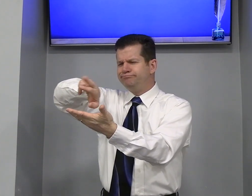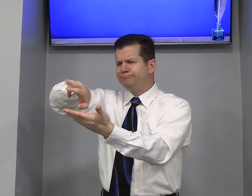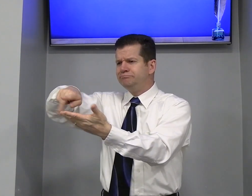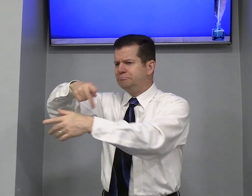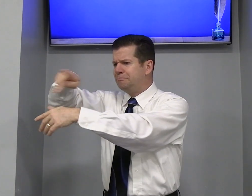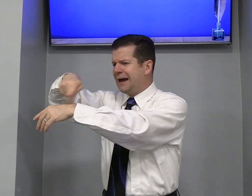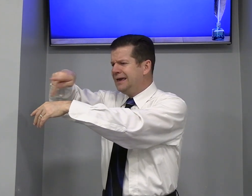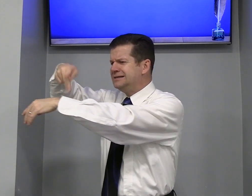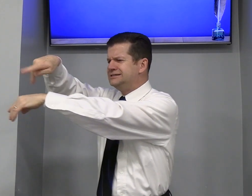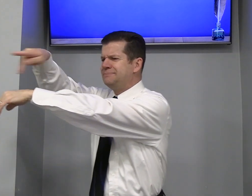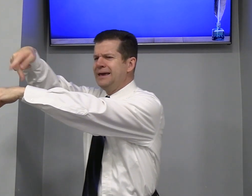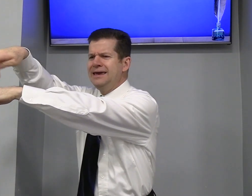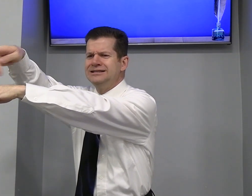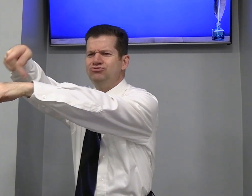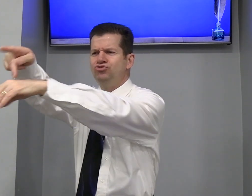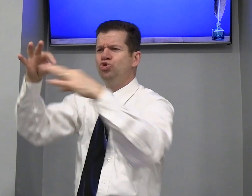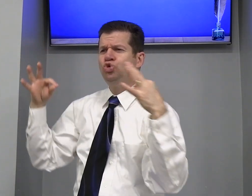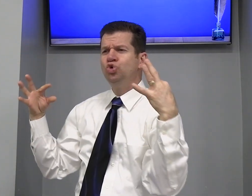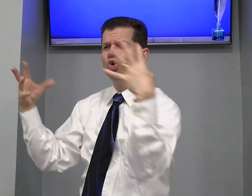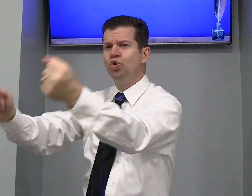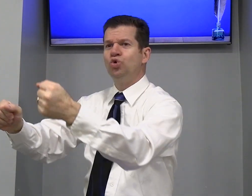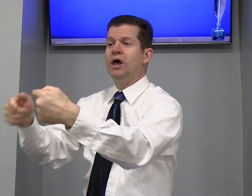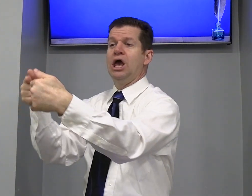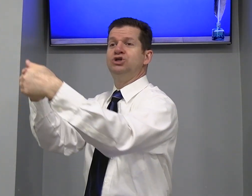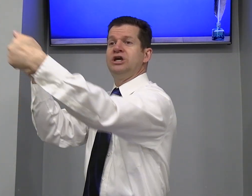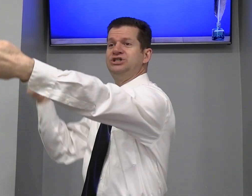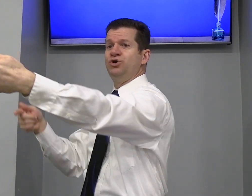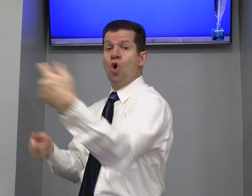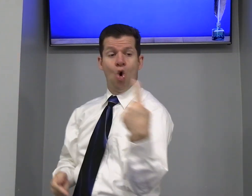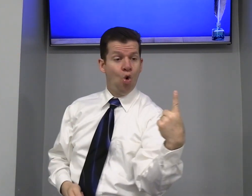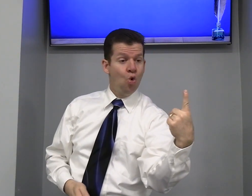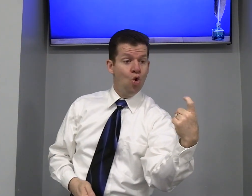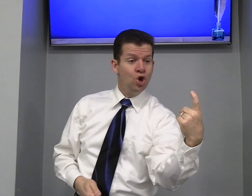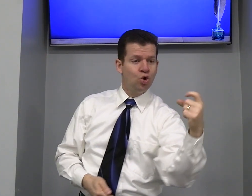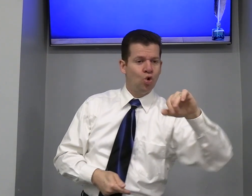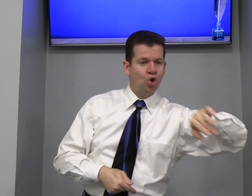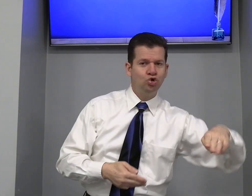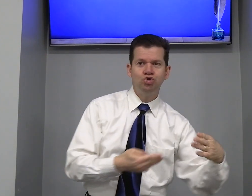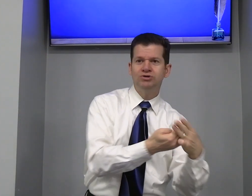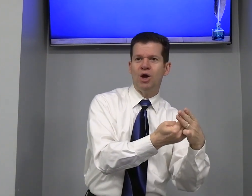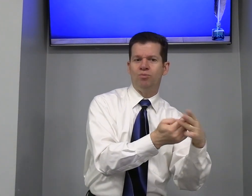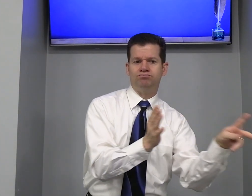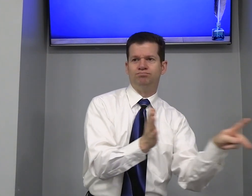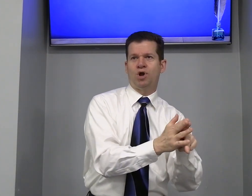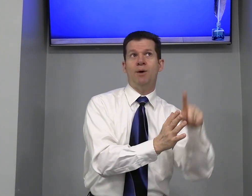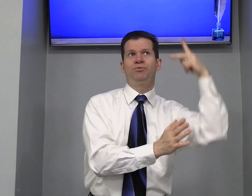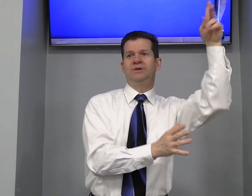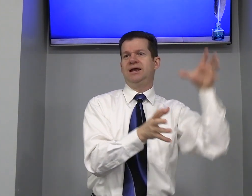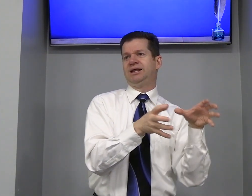Países Países Tudo Gentil O único Judeu Próprio dele